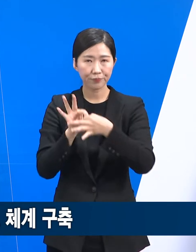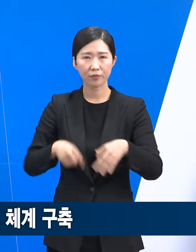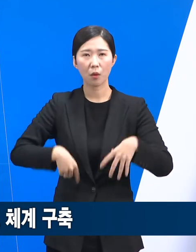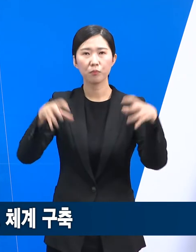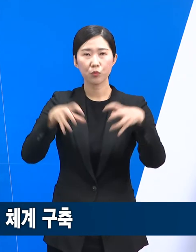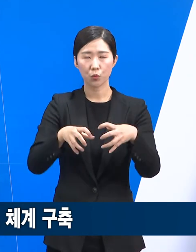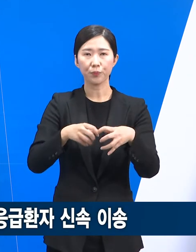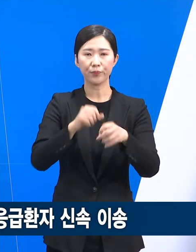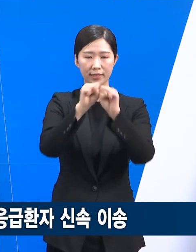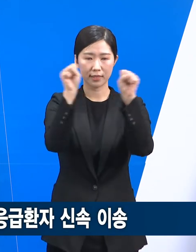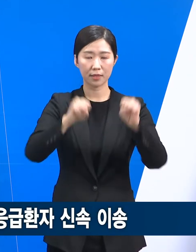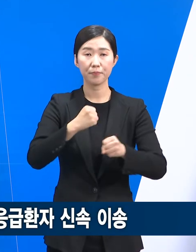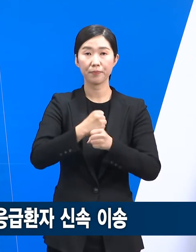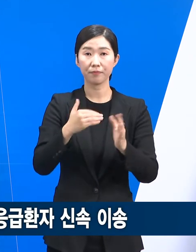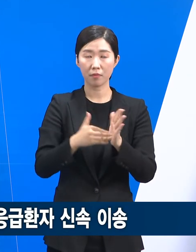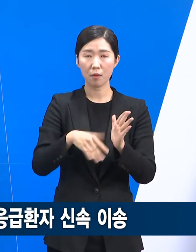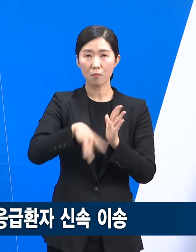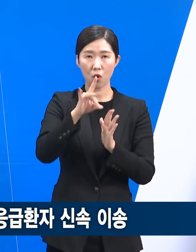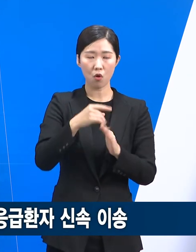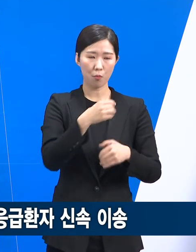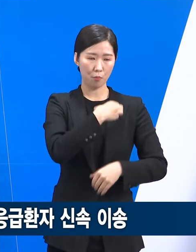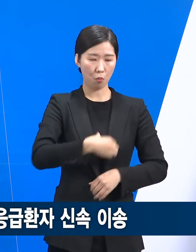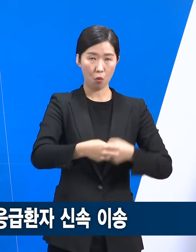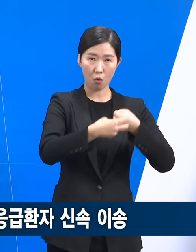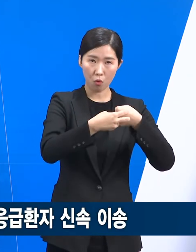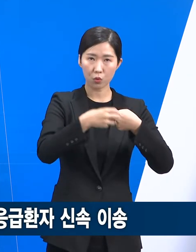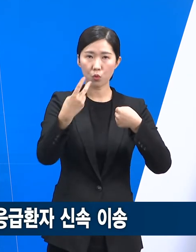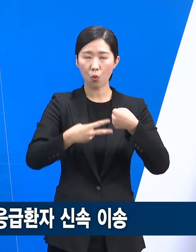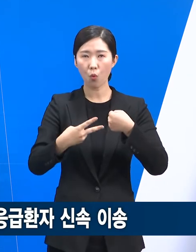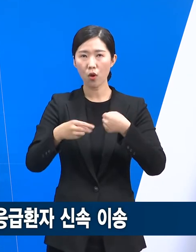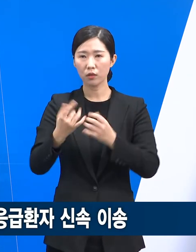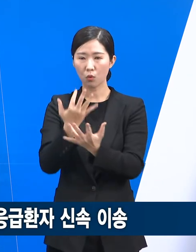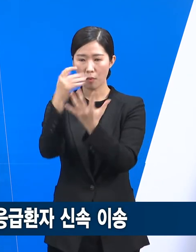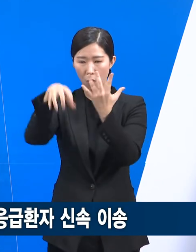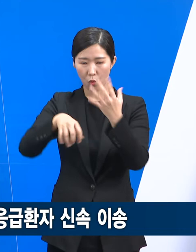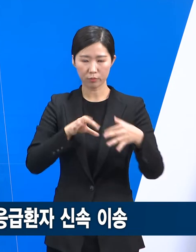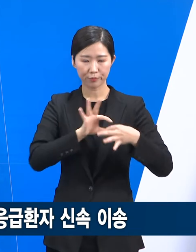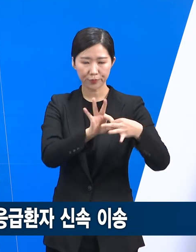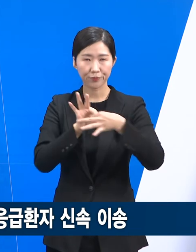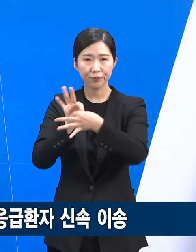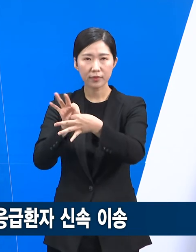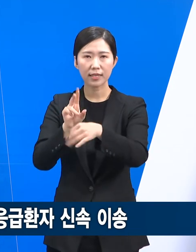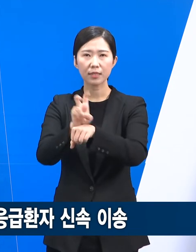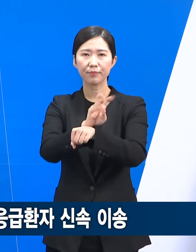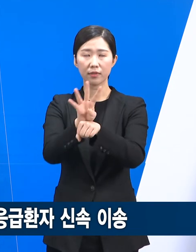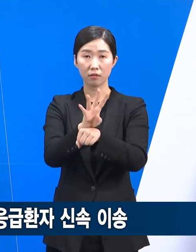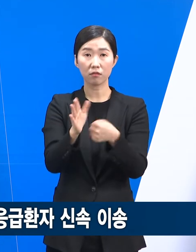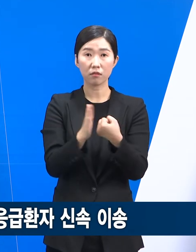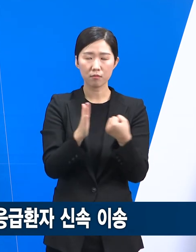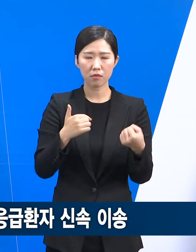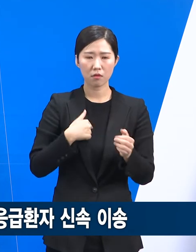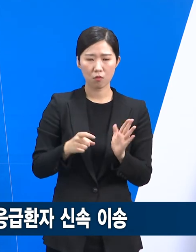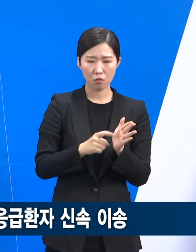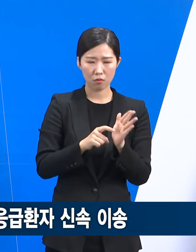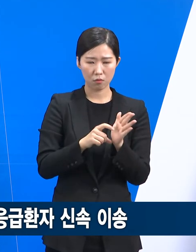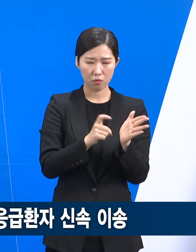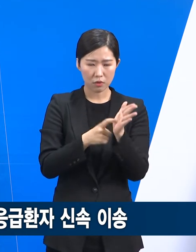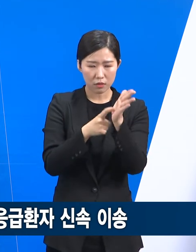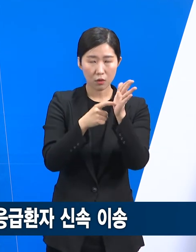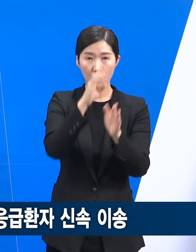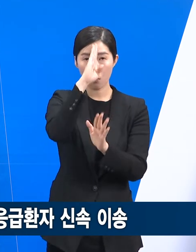먼저 보건소와 소방서 간 24시간 핫라인을 구축하여 코로나19 언급환자를 신속히 이송하기 위한